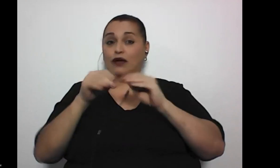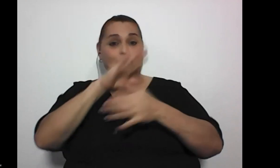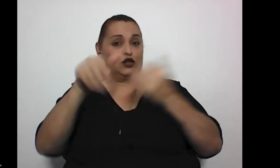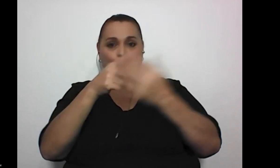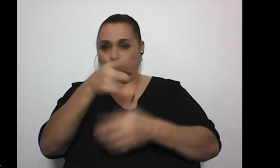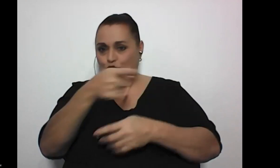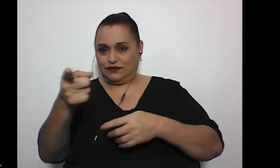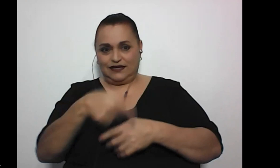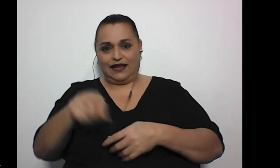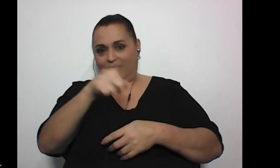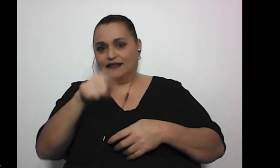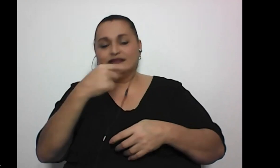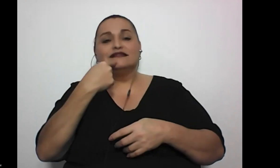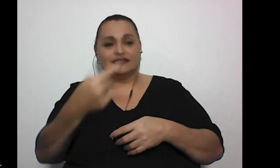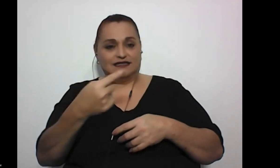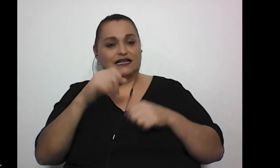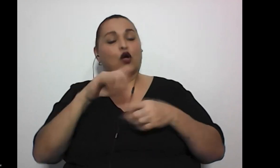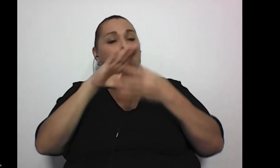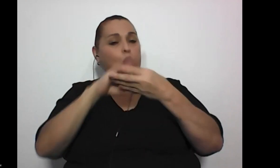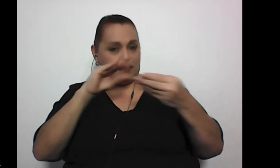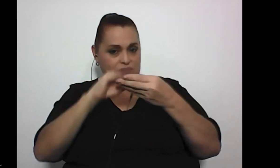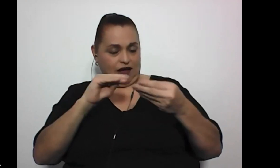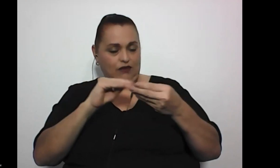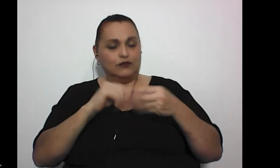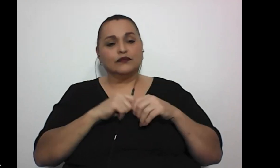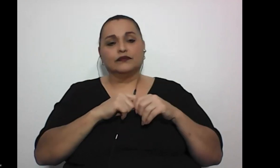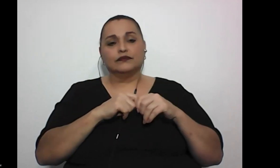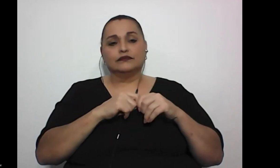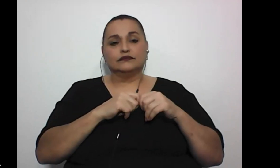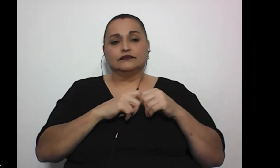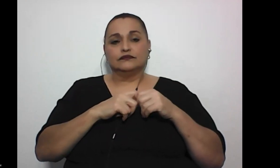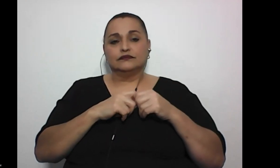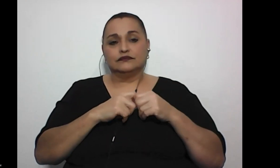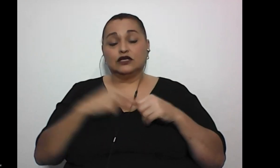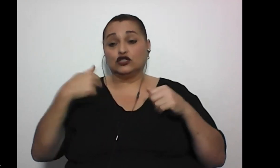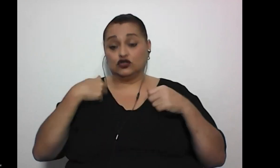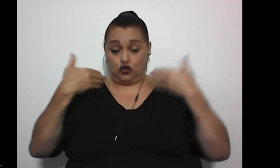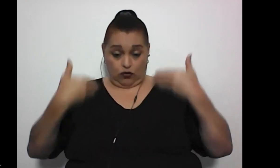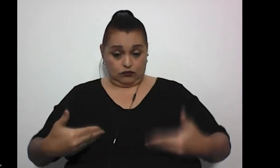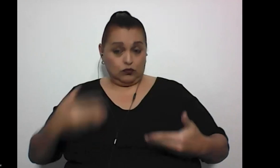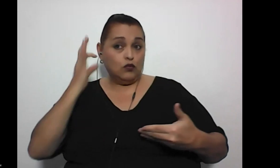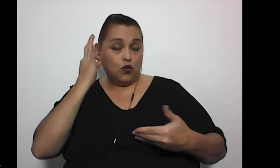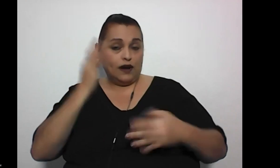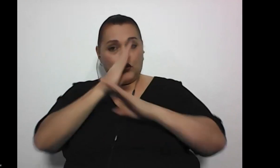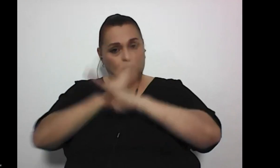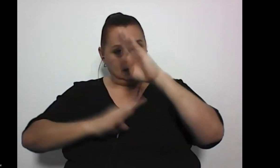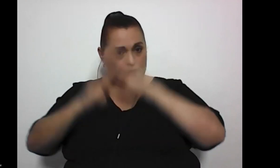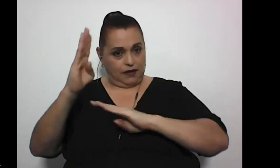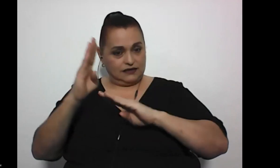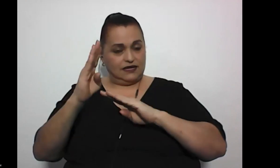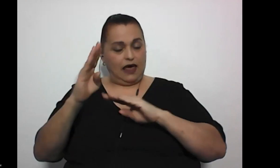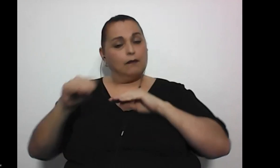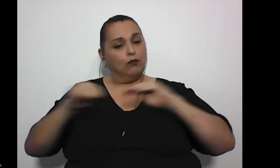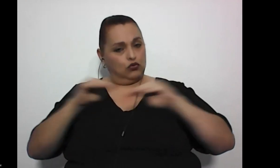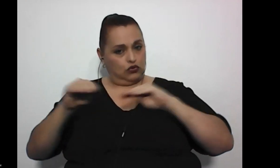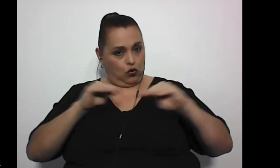con un comentario soy una mujer con discapacidad motora